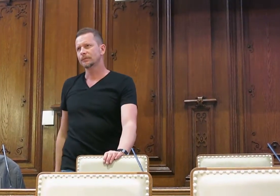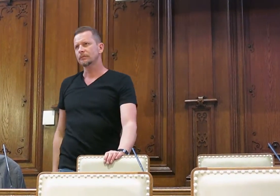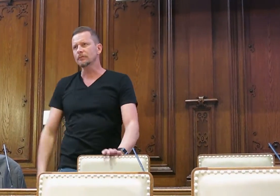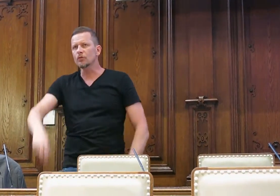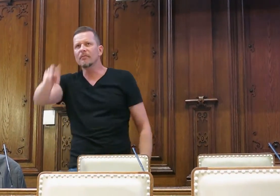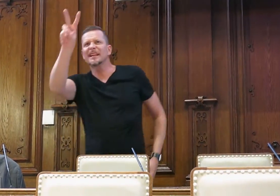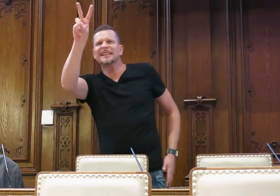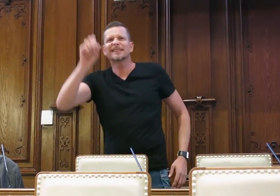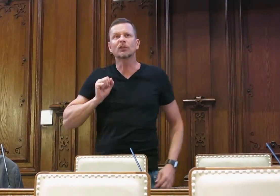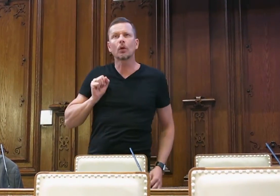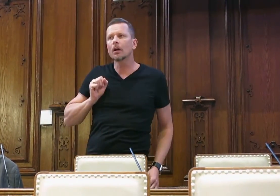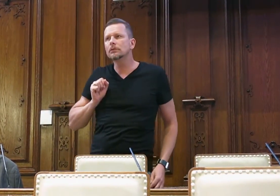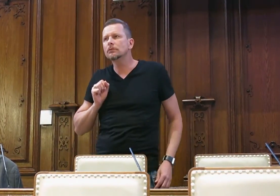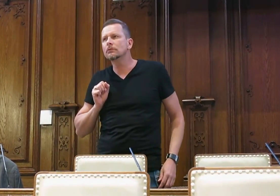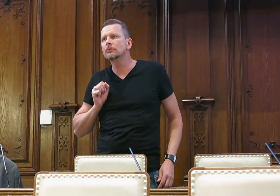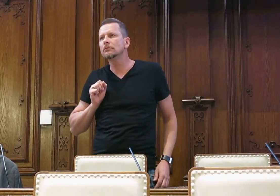was ich das vorstellen kann. Wie gesagt,